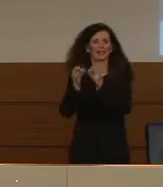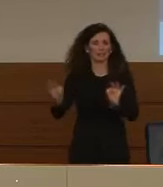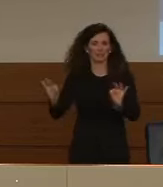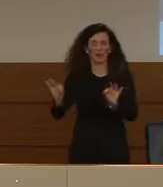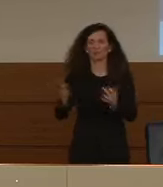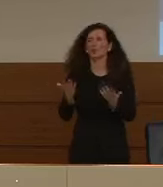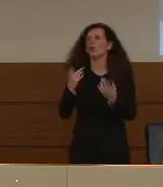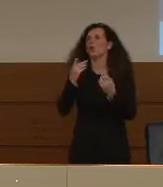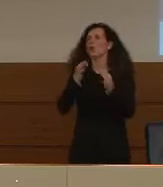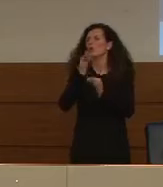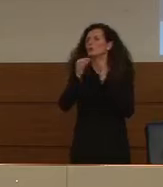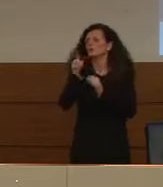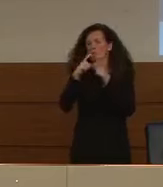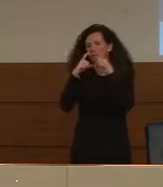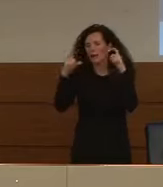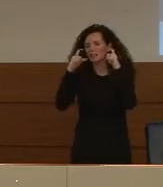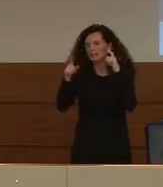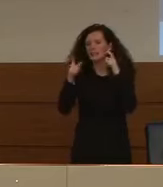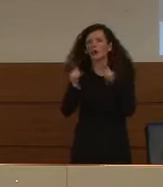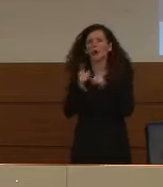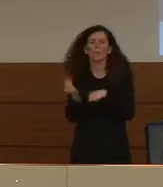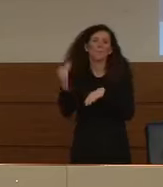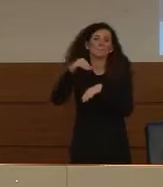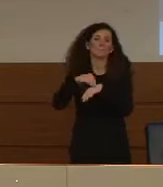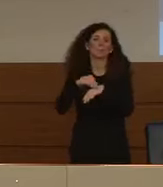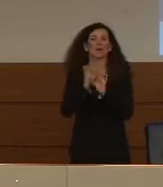rispetto a non portare nulla.